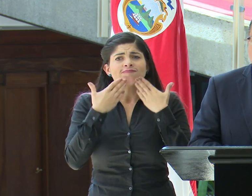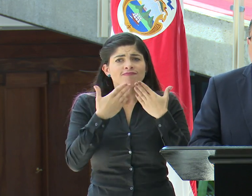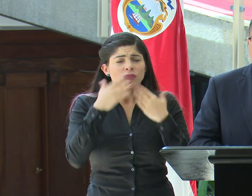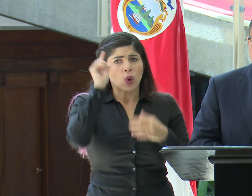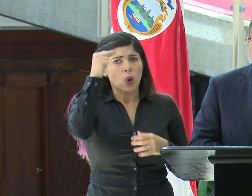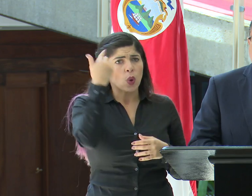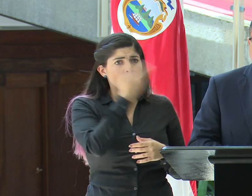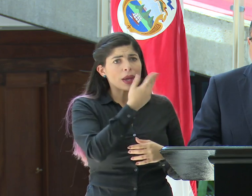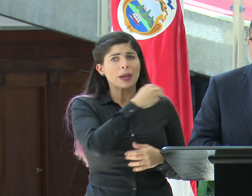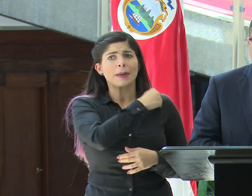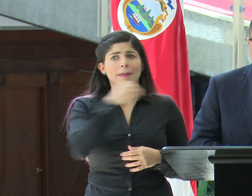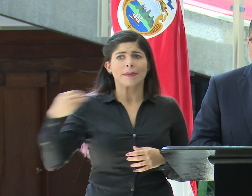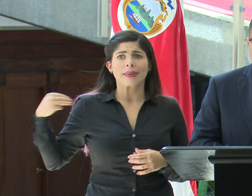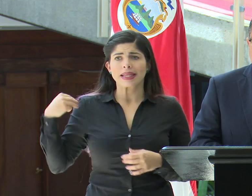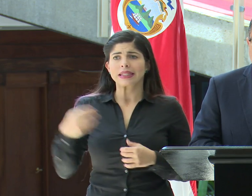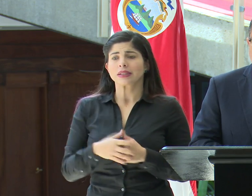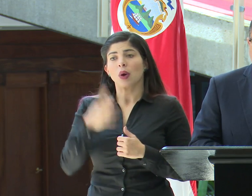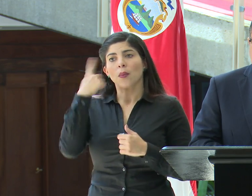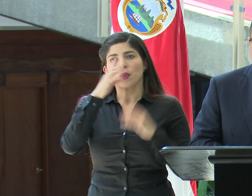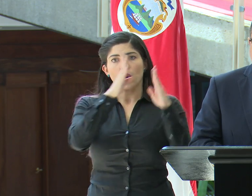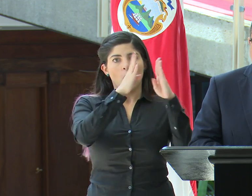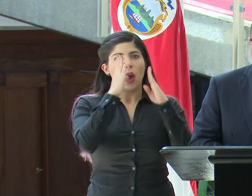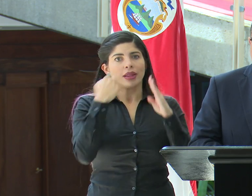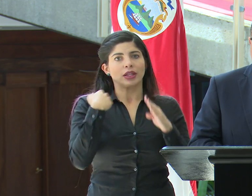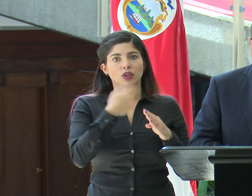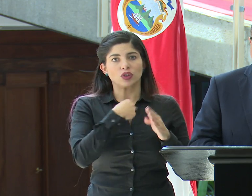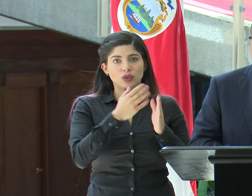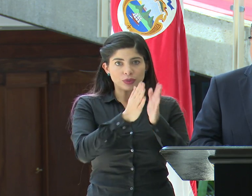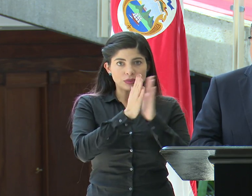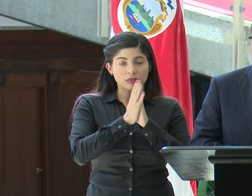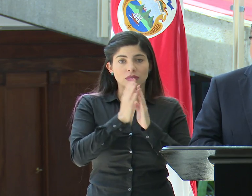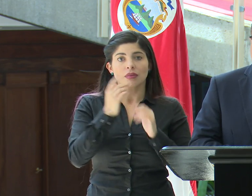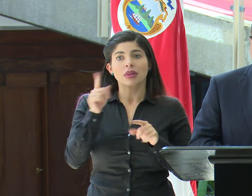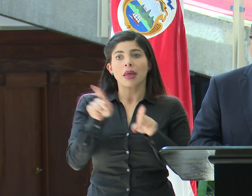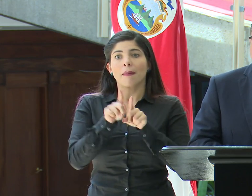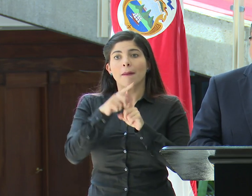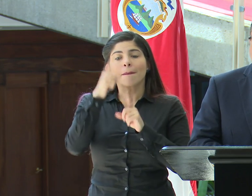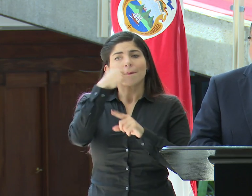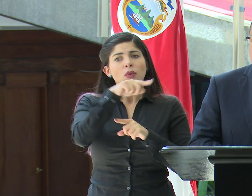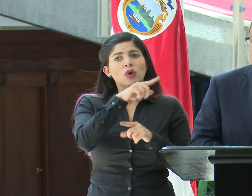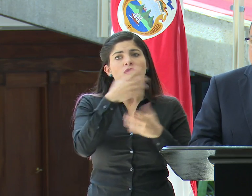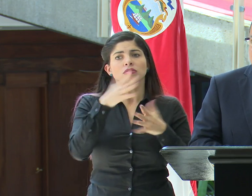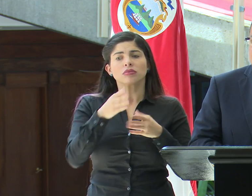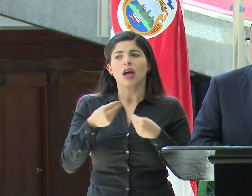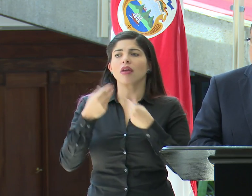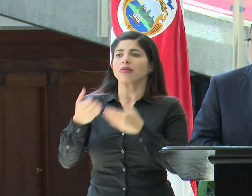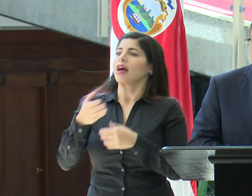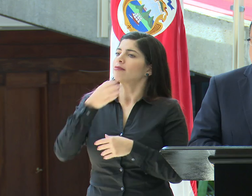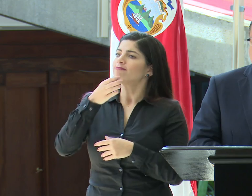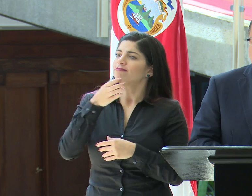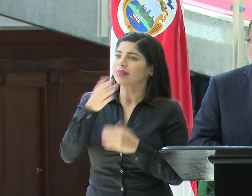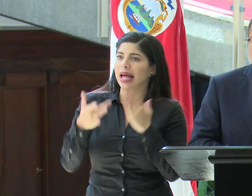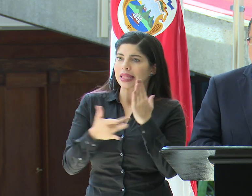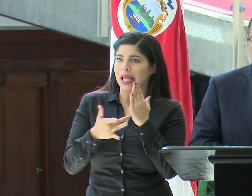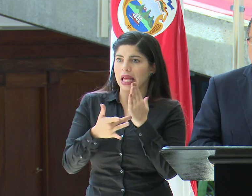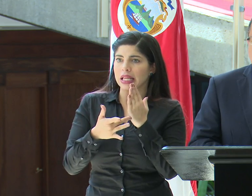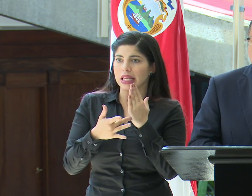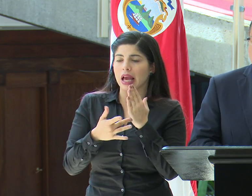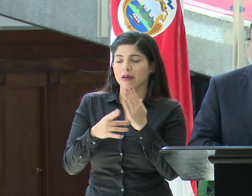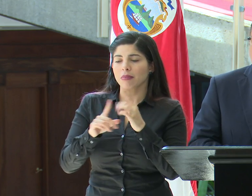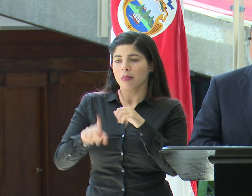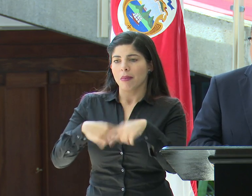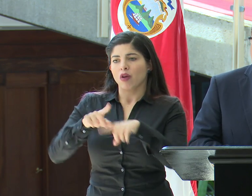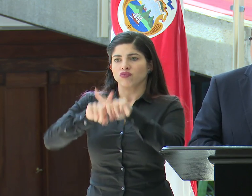gobierno, con el ministro, por haber atendido este llamado, por haberse dado ya la recomendación técnica de